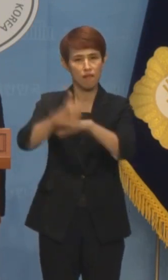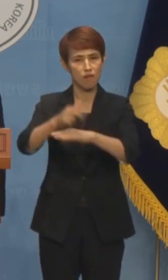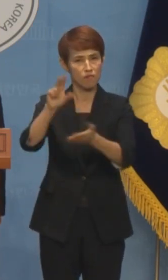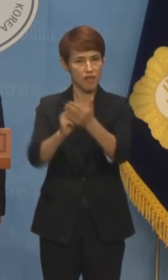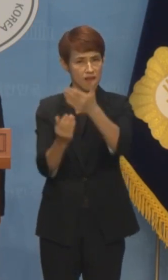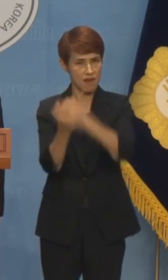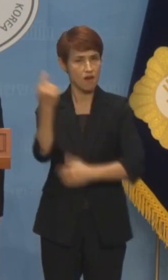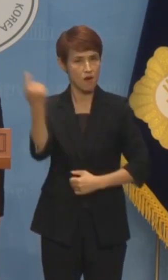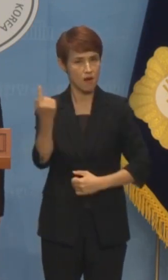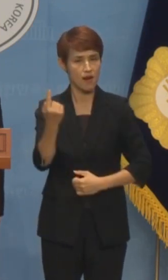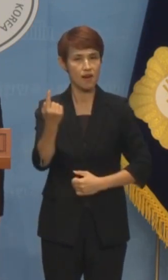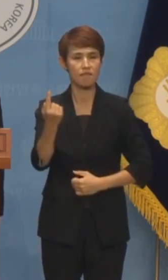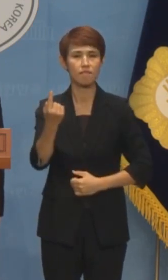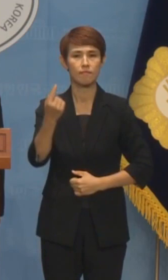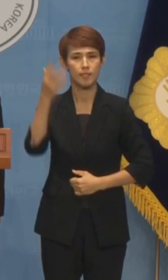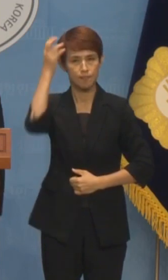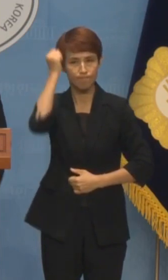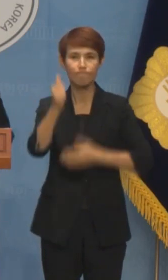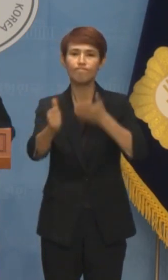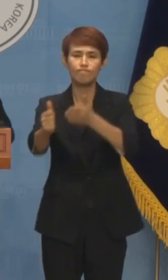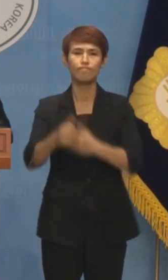없음을 직시하십시오.